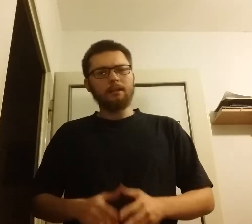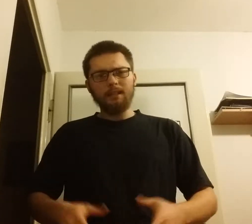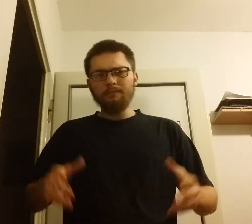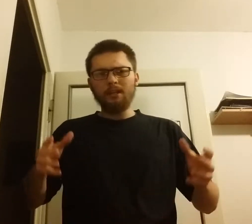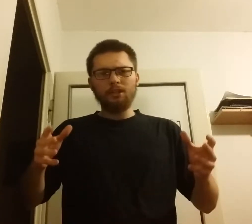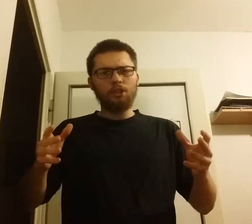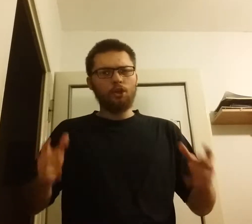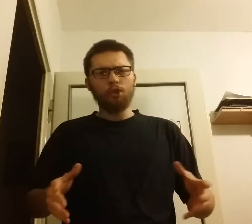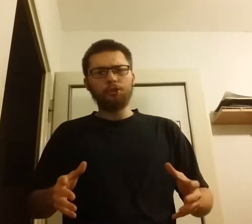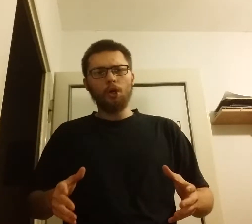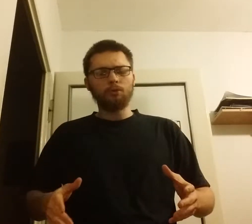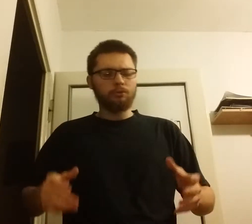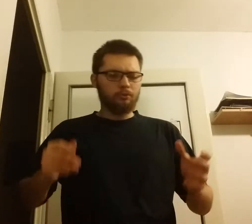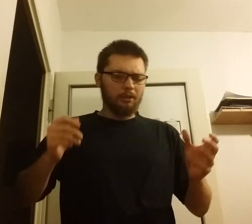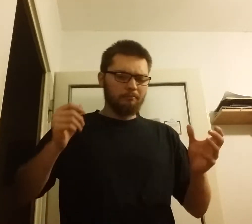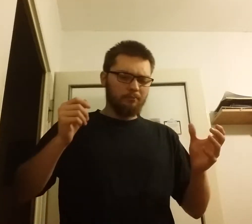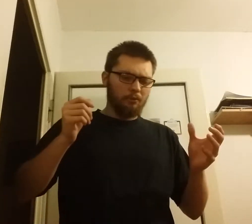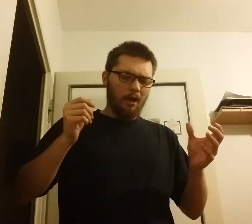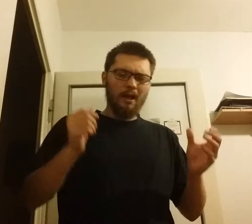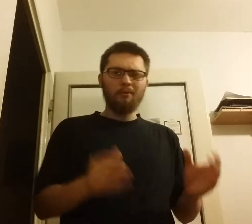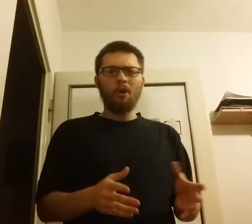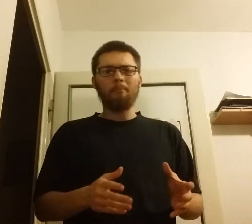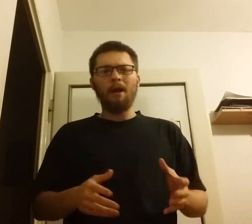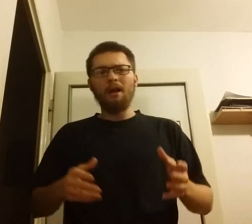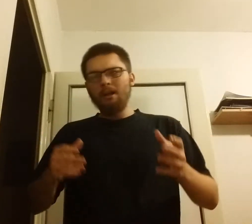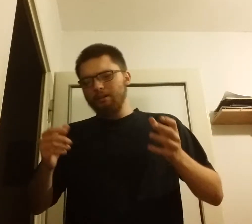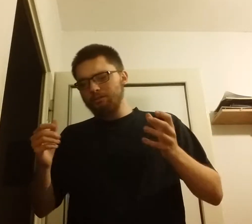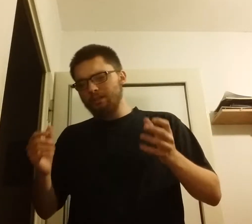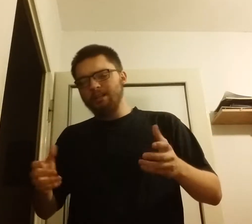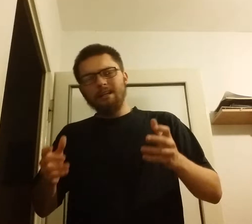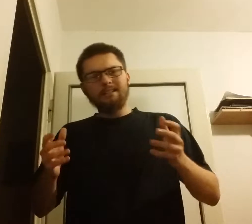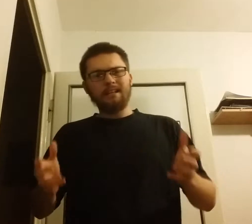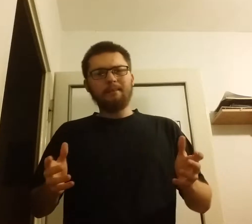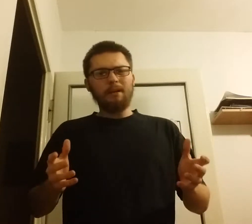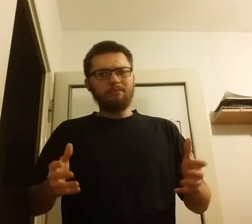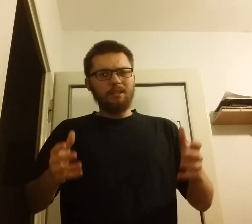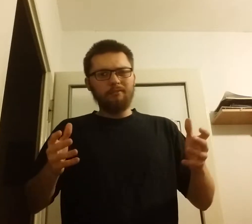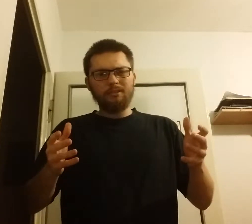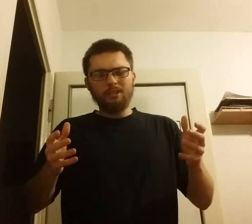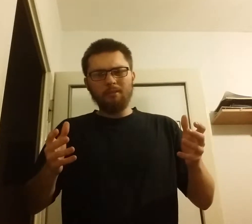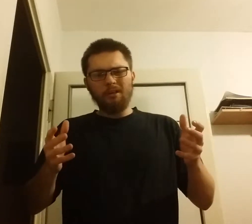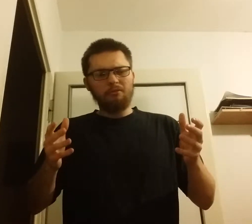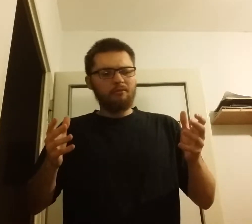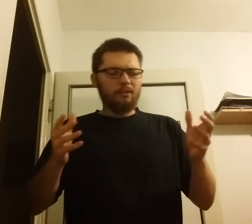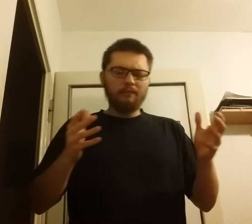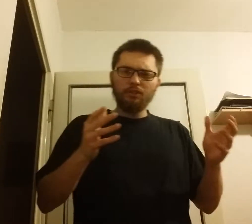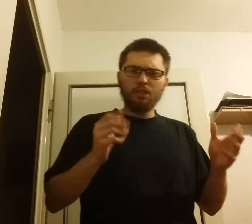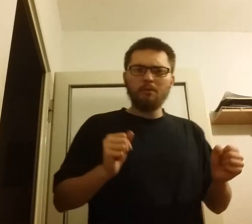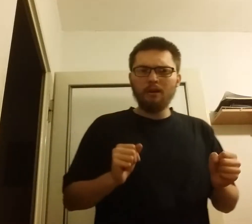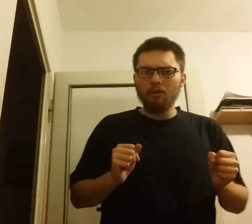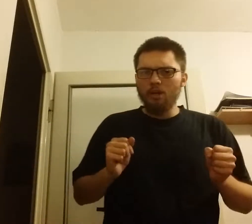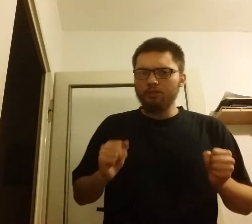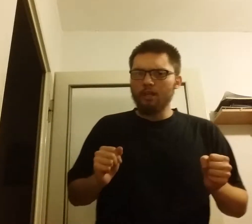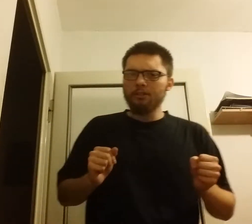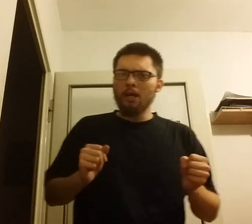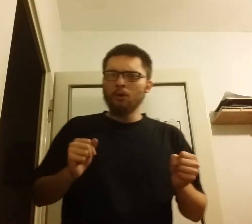ten wielki kocioł, którym była Europa, który tak naprawdę nie wytrzymywał ciężaru